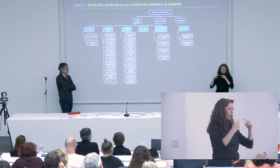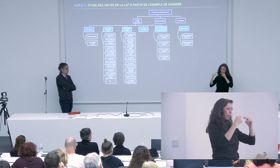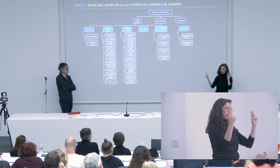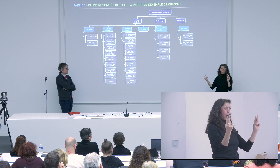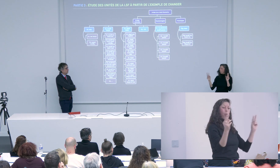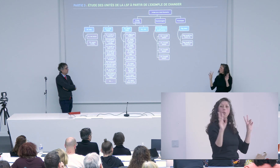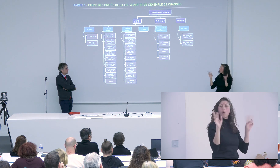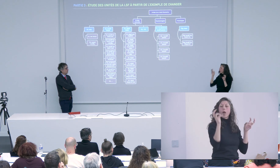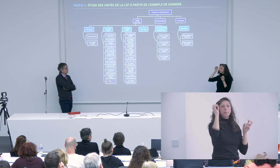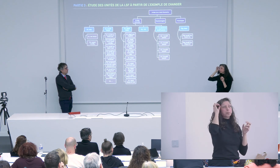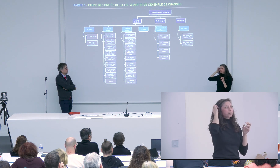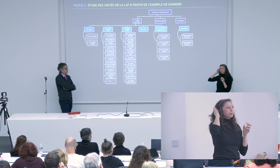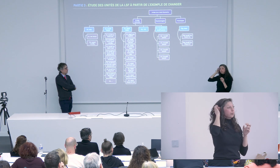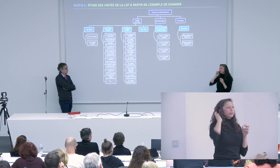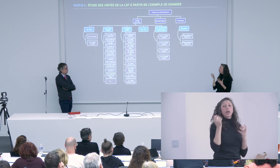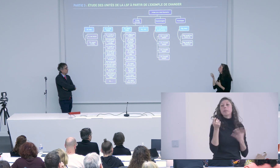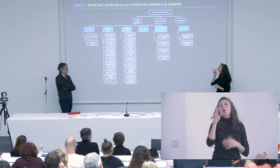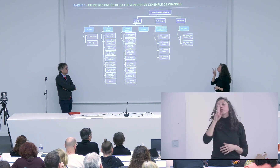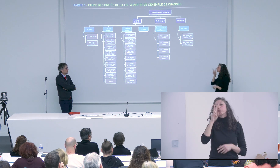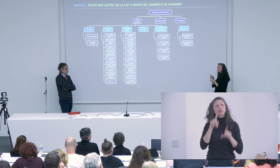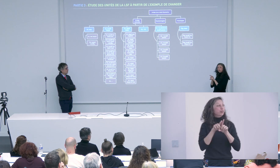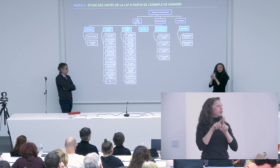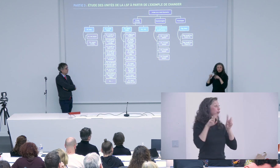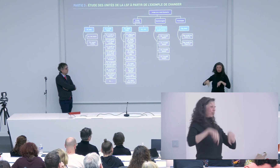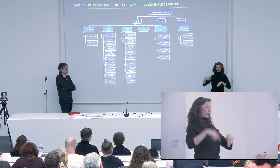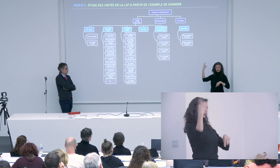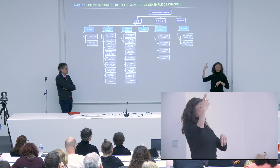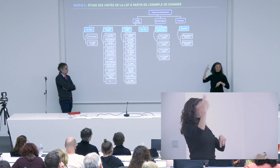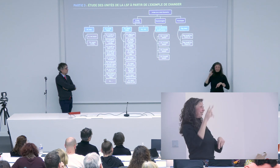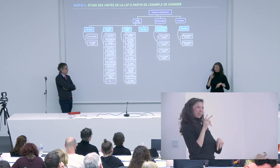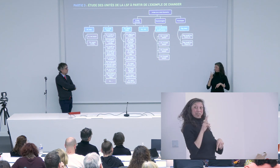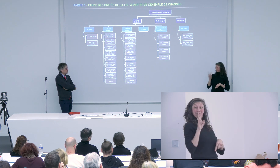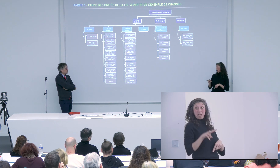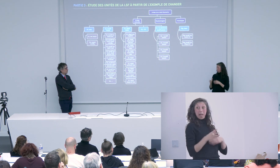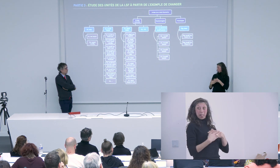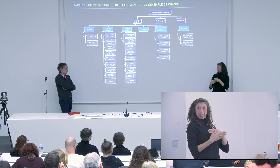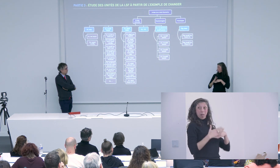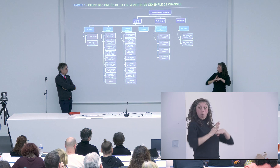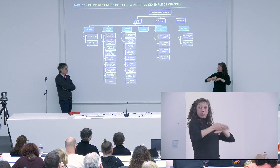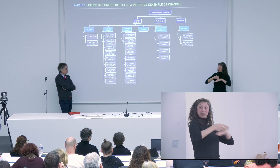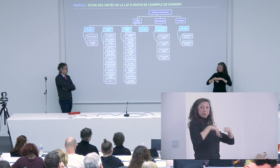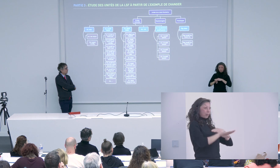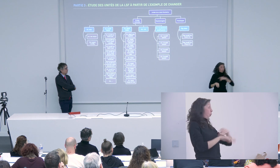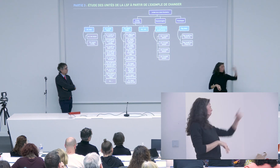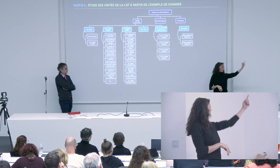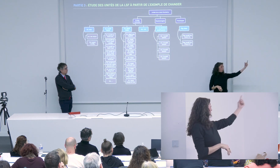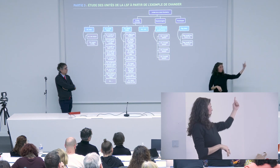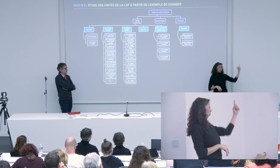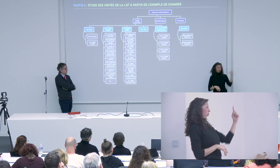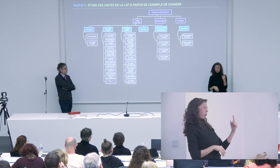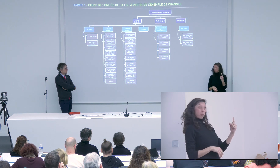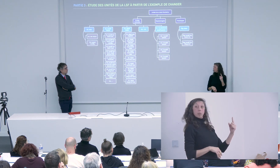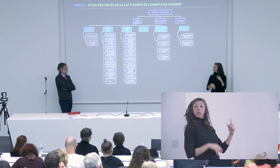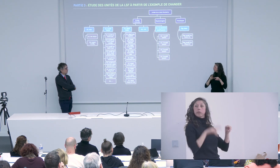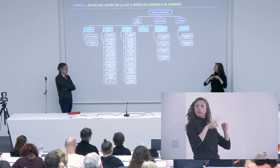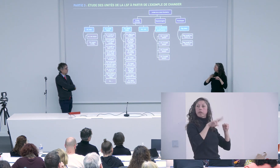autre côté ça va être très compliqué on manque de pont finalement entre les différentes théories donc bon je vais dire quelque chose d'un peu humoristique mais quand